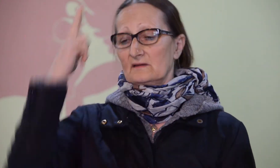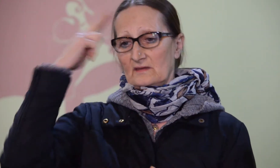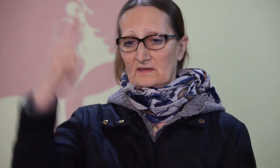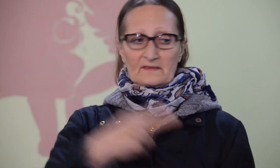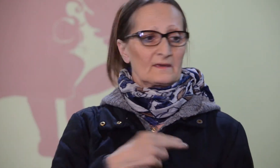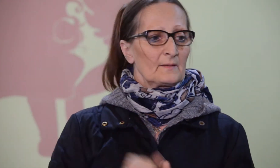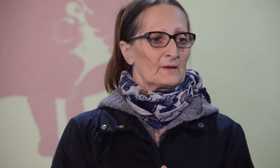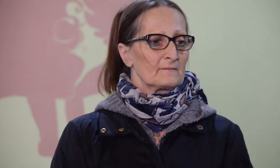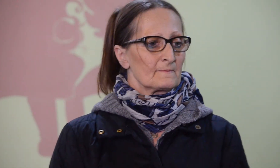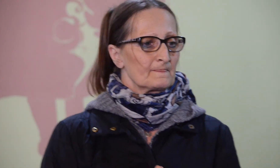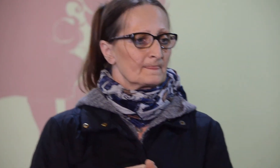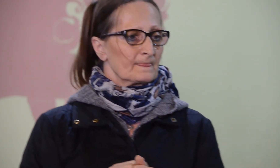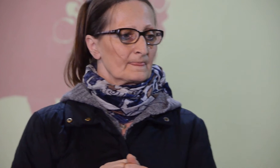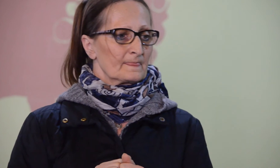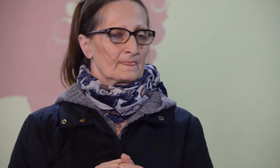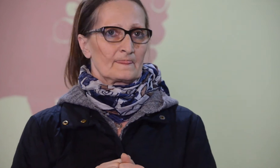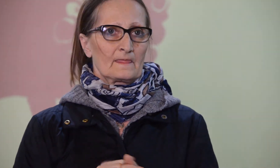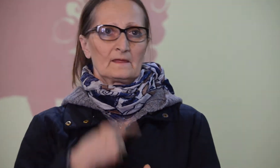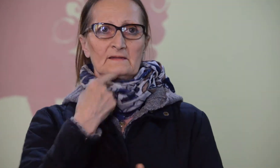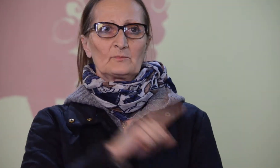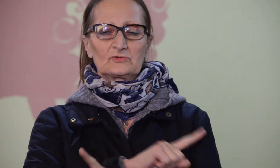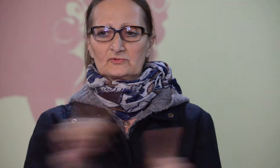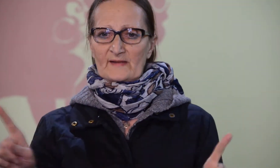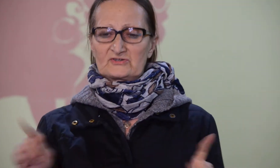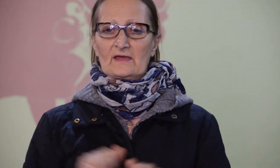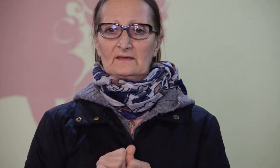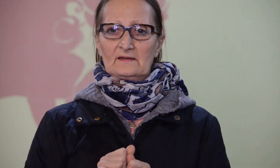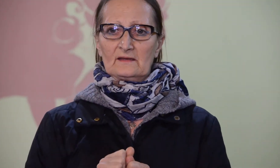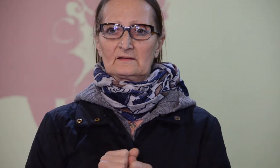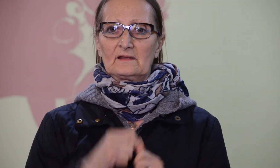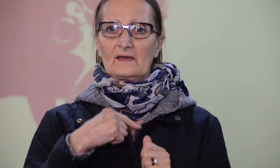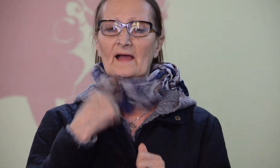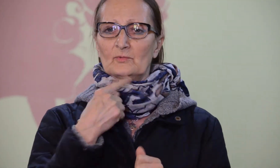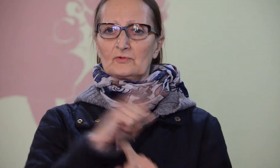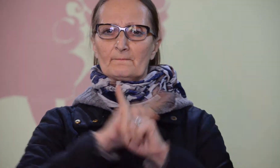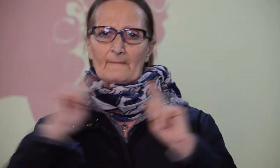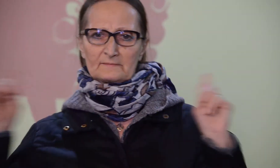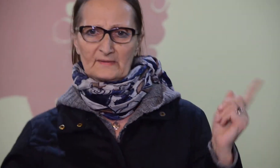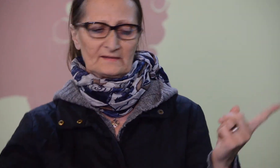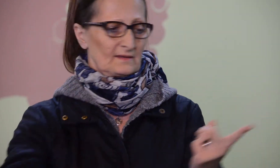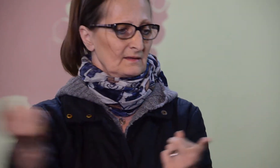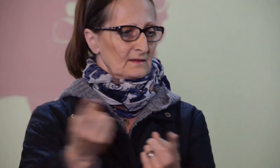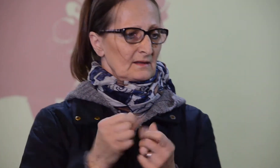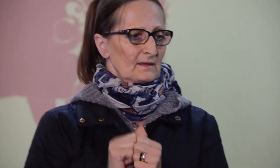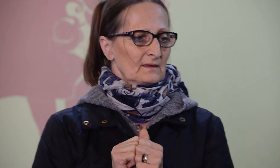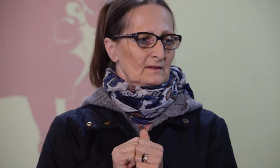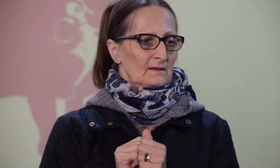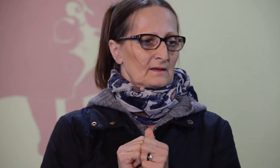Nem mondhatom már senkinek, elmondom hát mindenkinek. Hogy fájt, mikor csúppoltak és gínoztak,